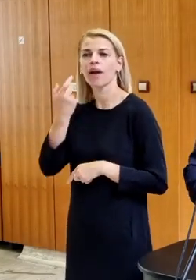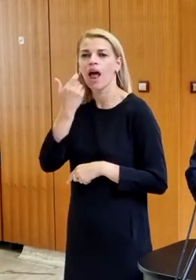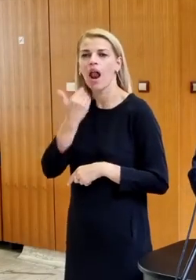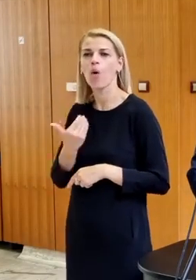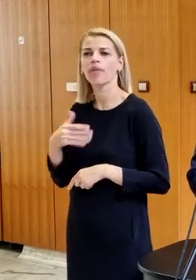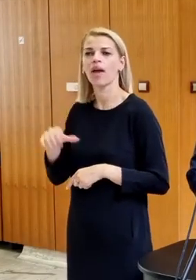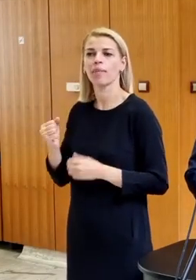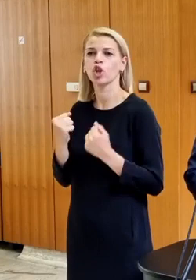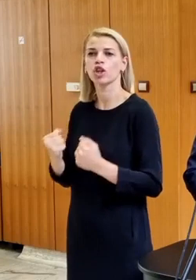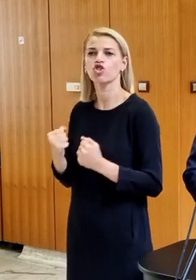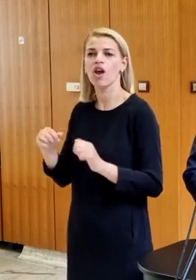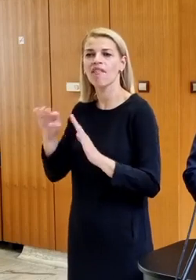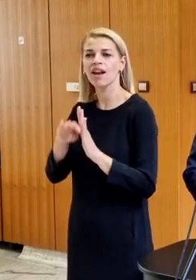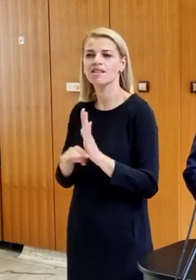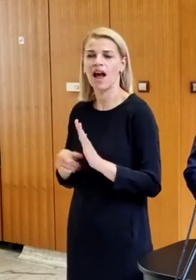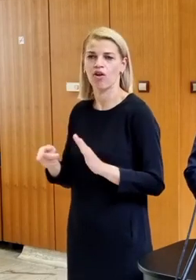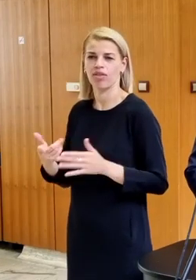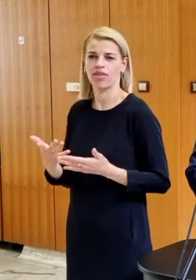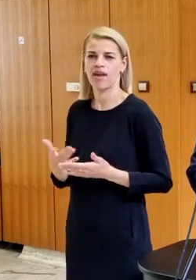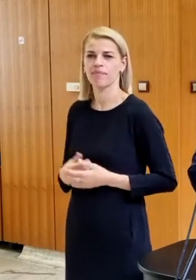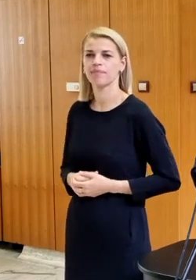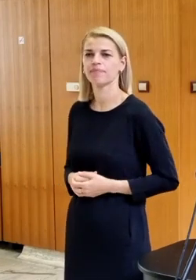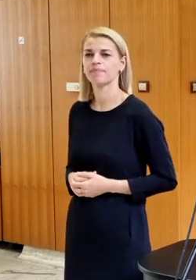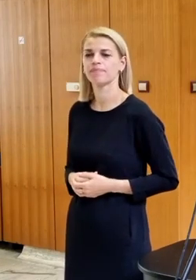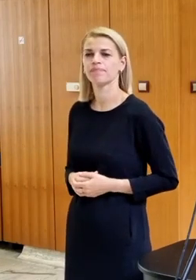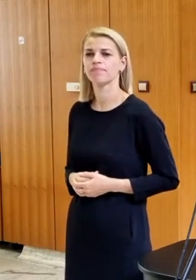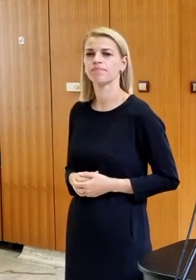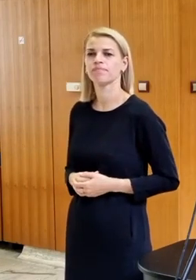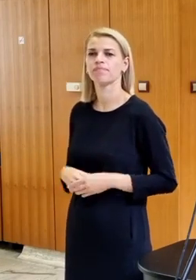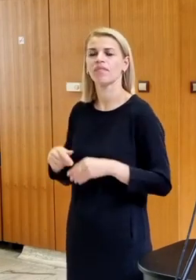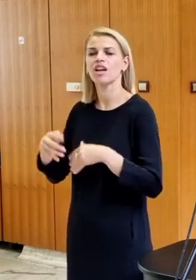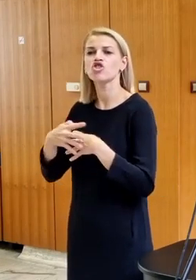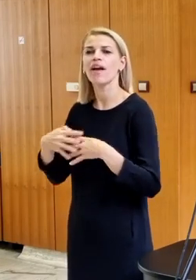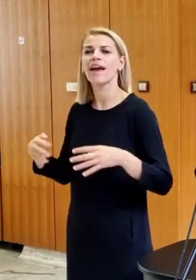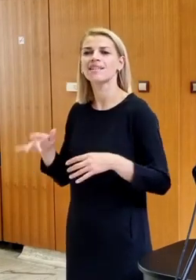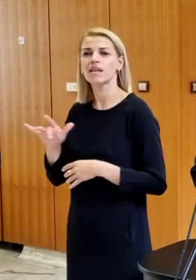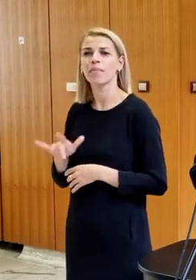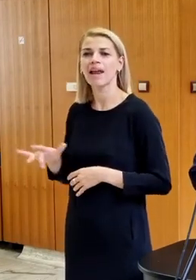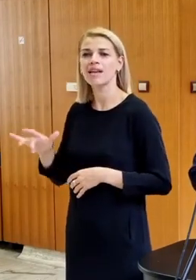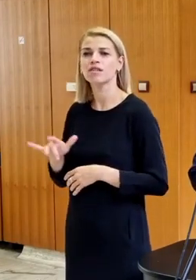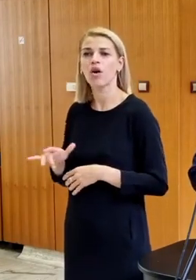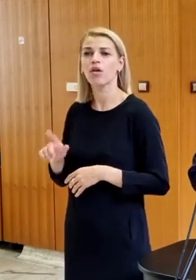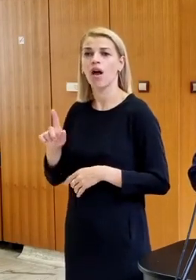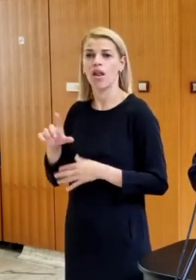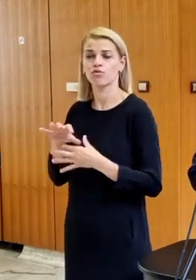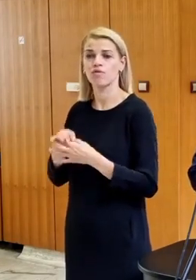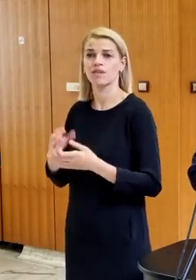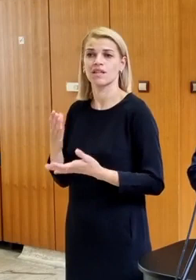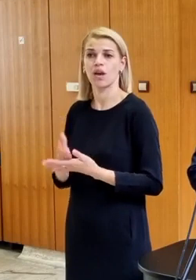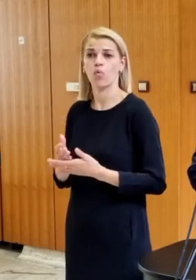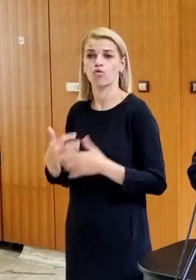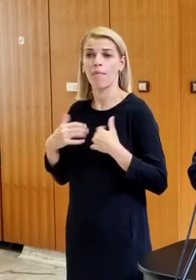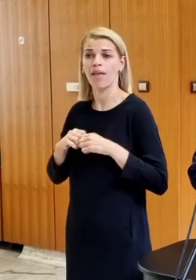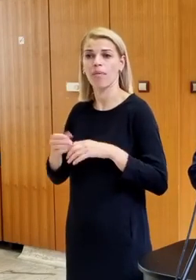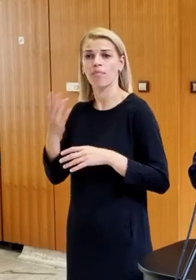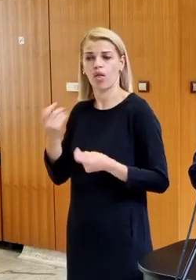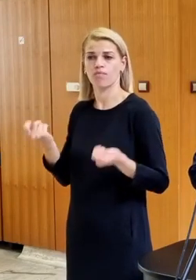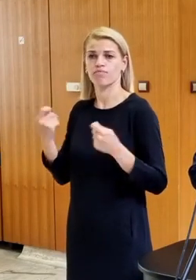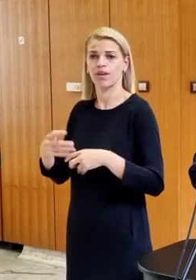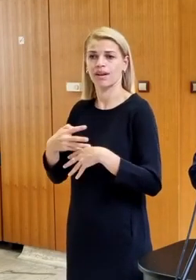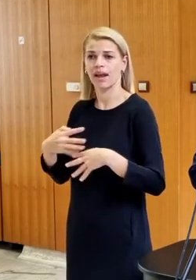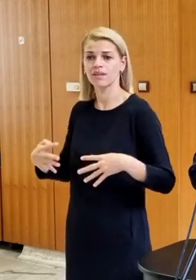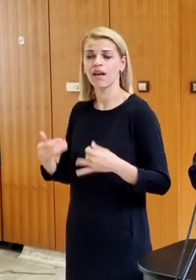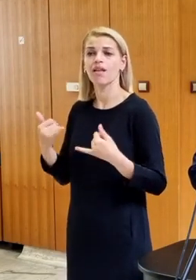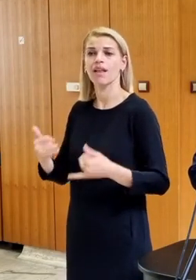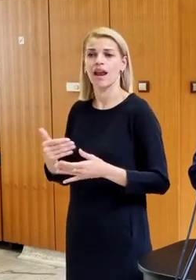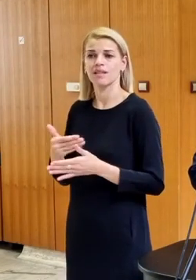dodržiavali literu zákona. Hovoríme o šengenskom priestoru, kde by sme sa mali voľne pohybovať, ale už pri pandémii sa zatvárali hranice. Teraz sa zatvárajú